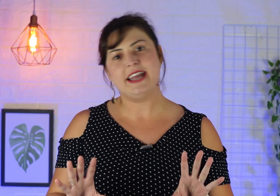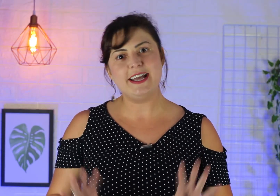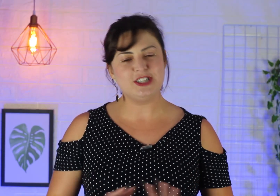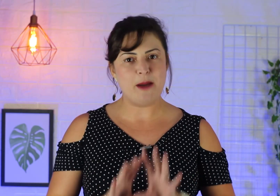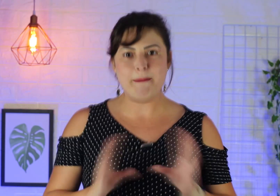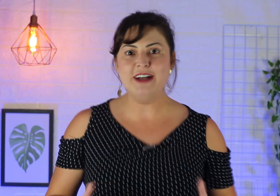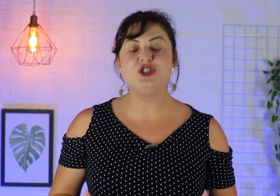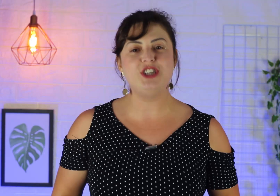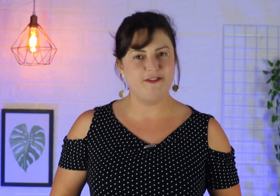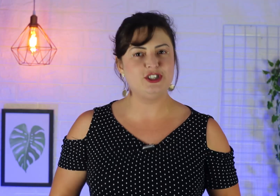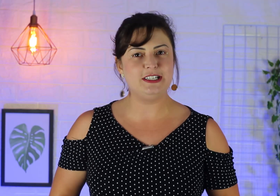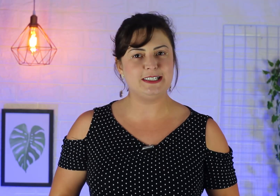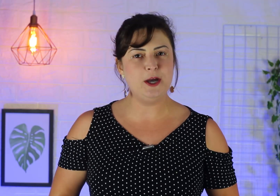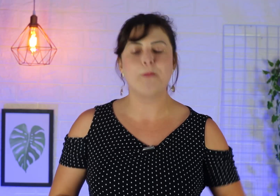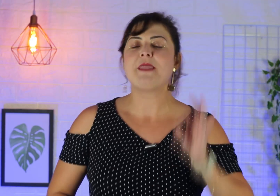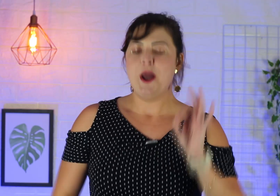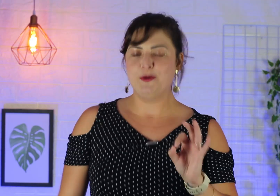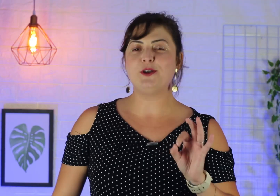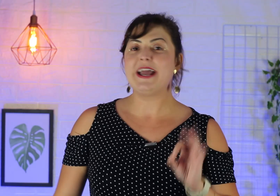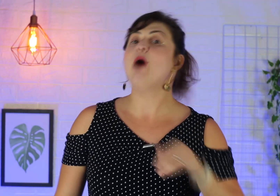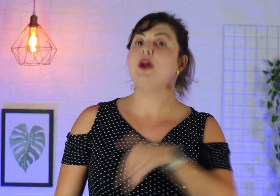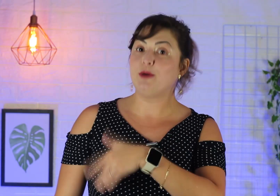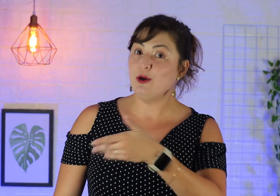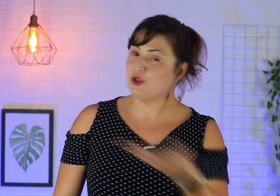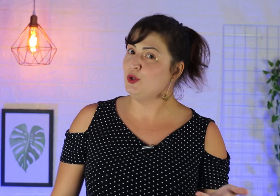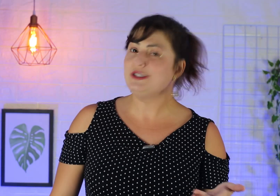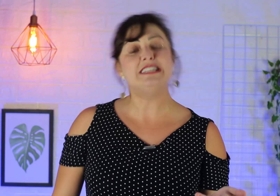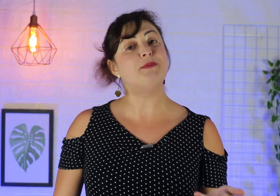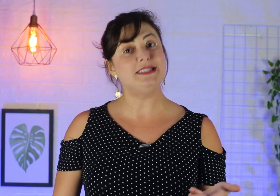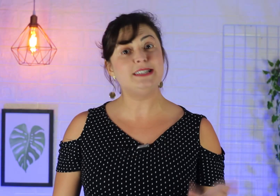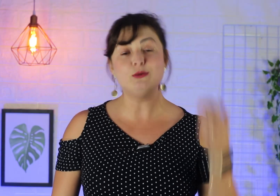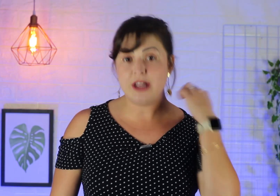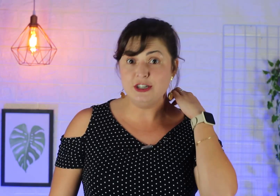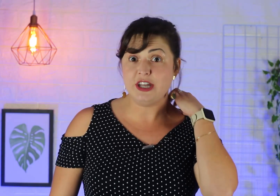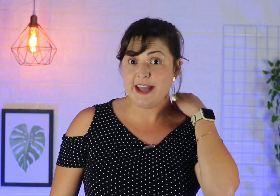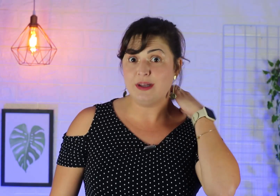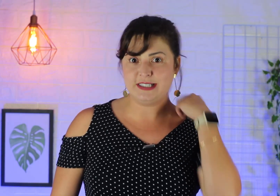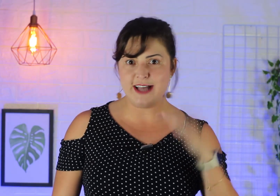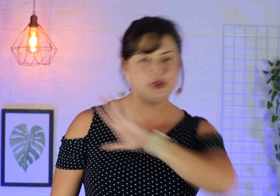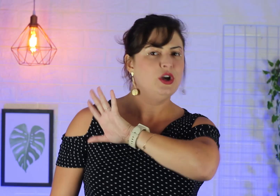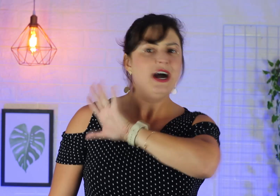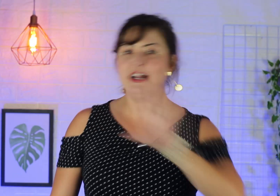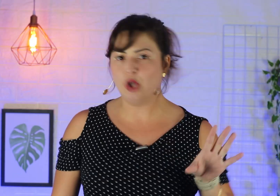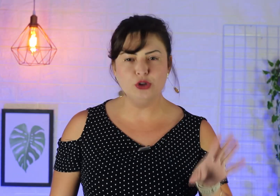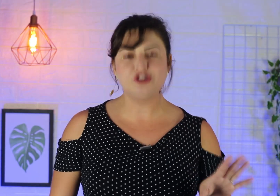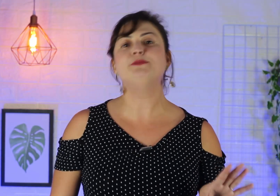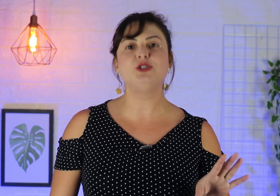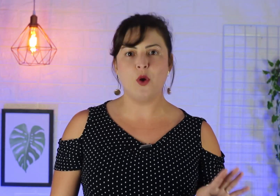igreja, na parte de evangelização? Muito legal, né? Porque os surdos, eles precisam ter direito, acesso a todo tipo de